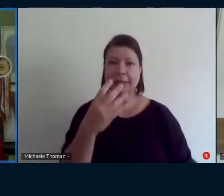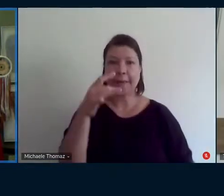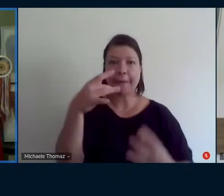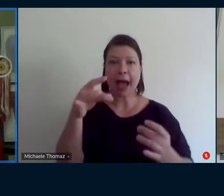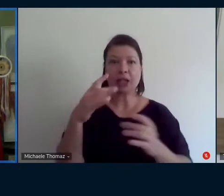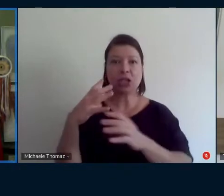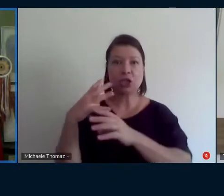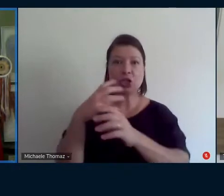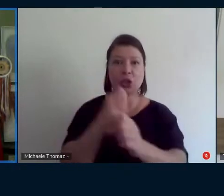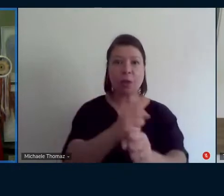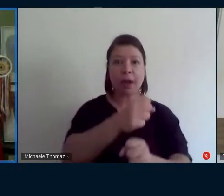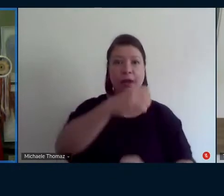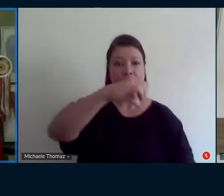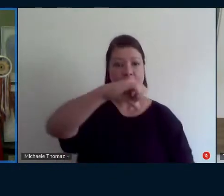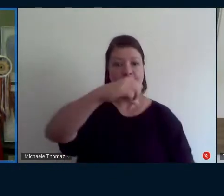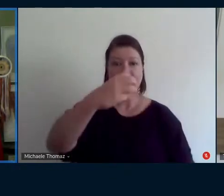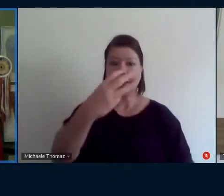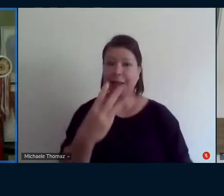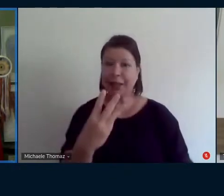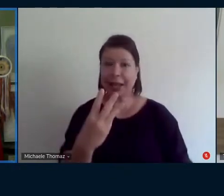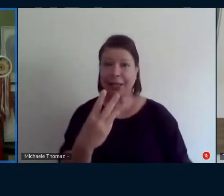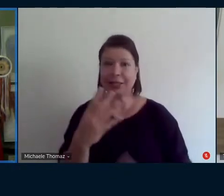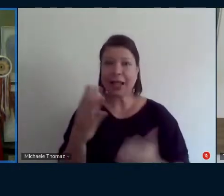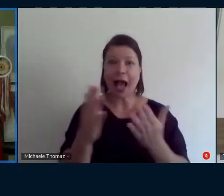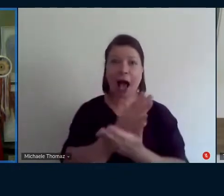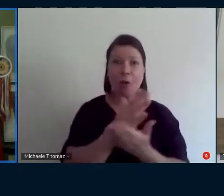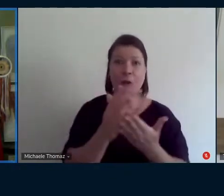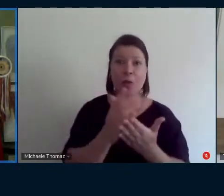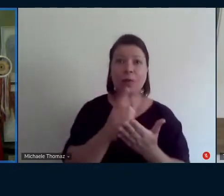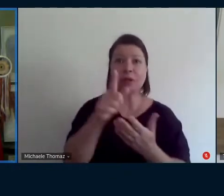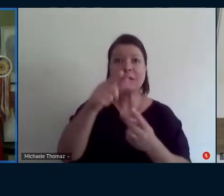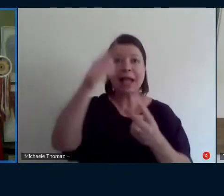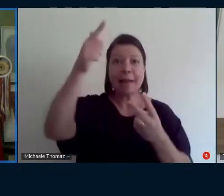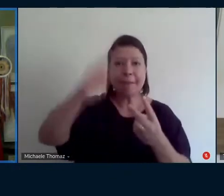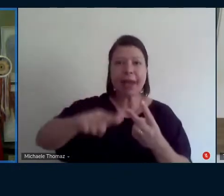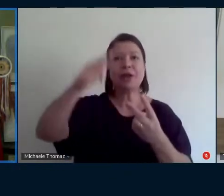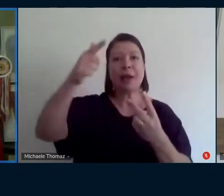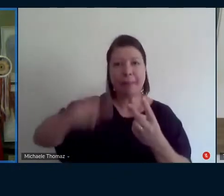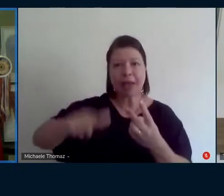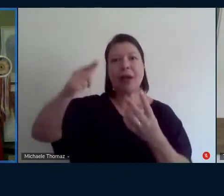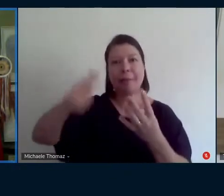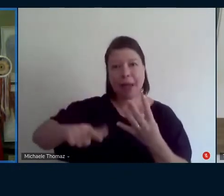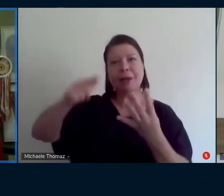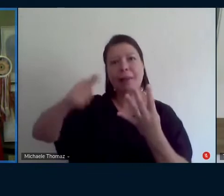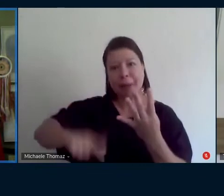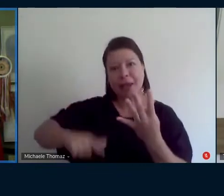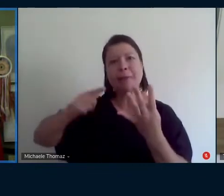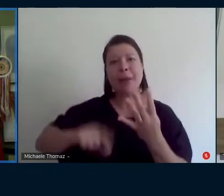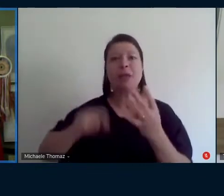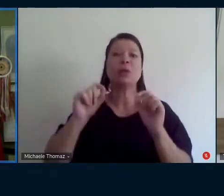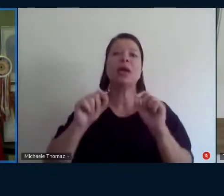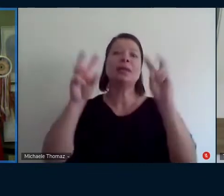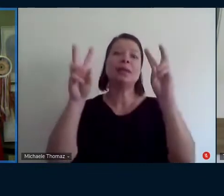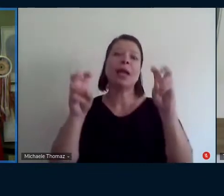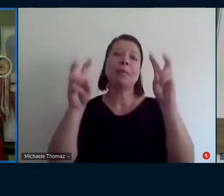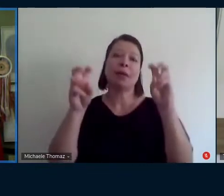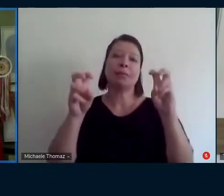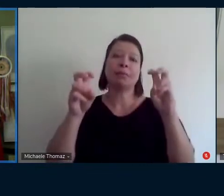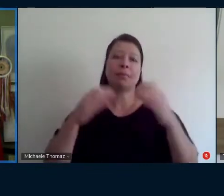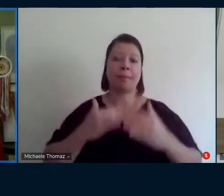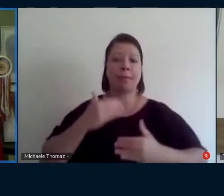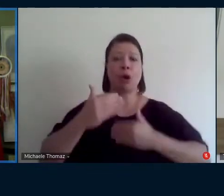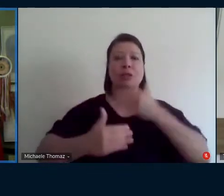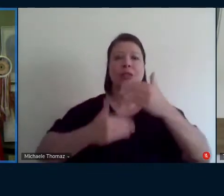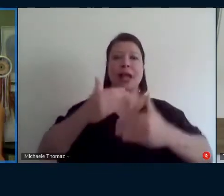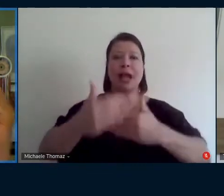páginas três vezes por páginas em processos educativos e aí eu fiquei pensando se não valeria a pena